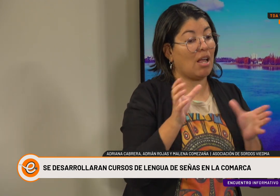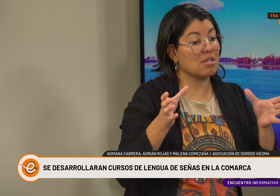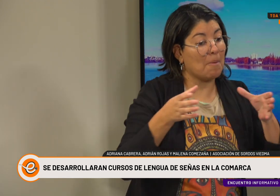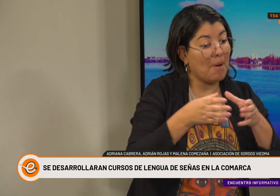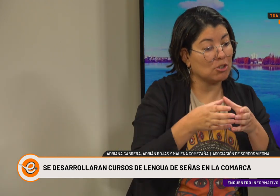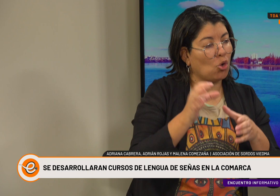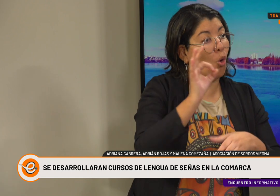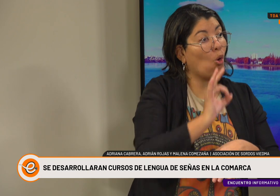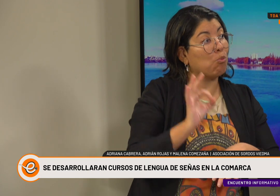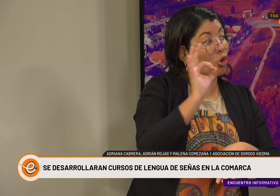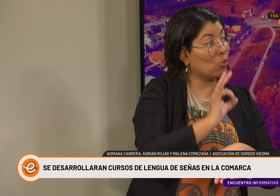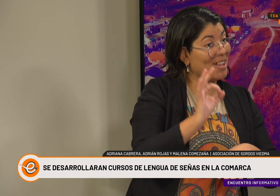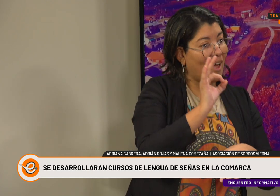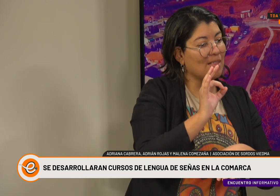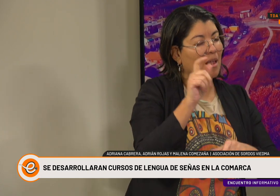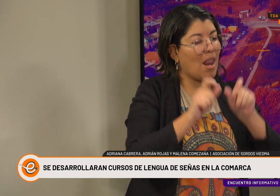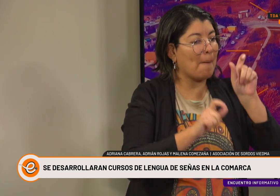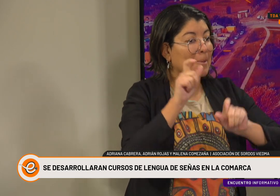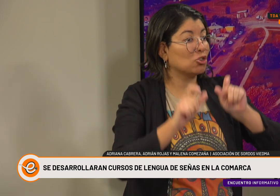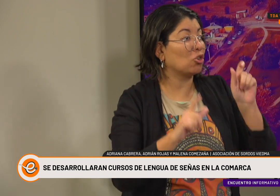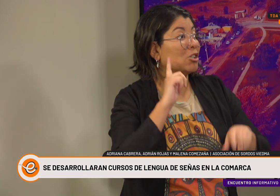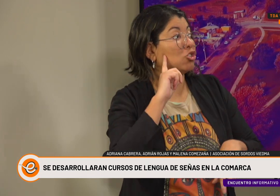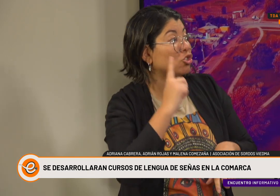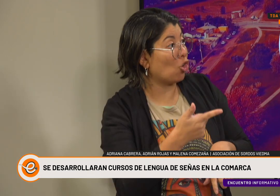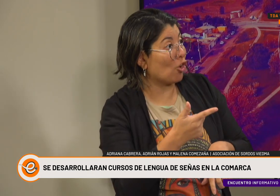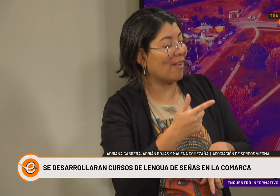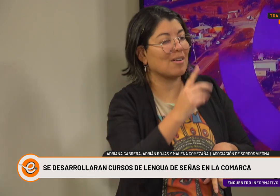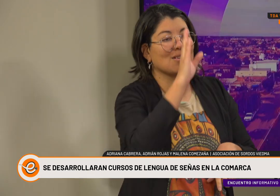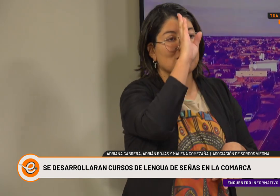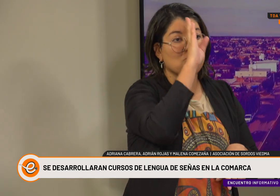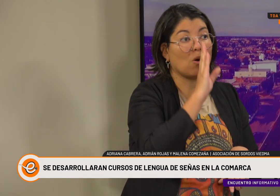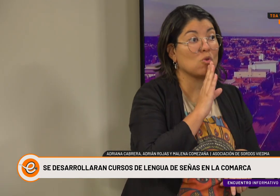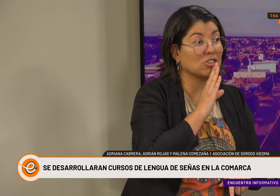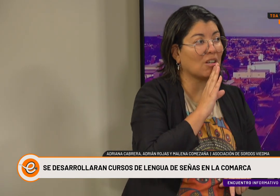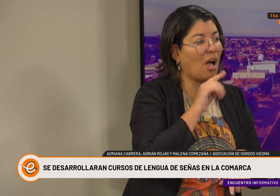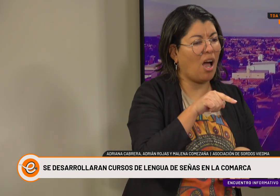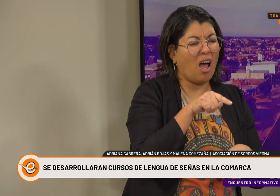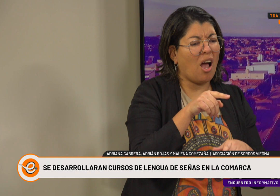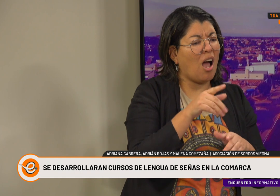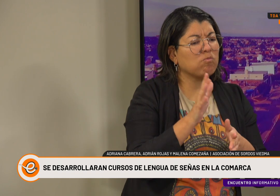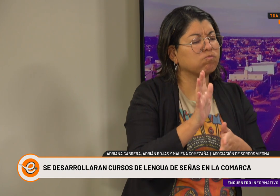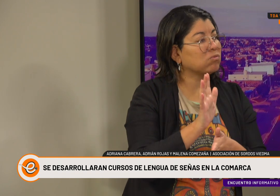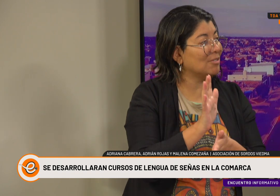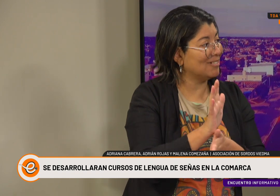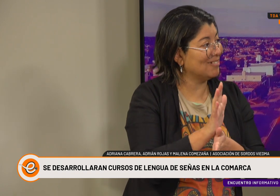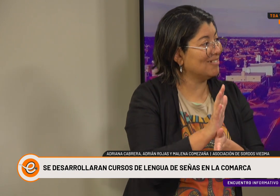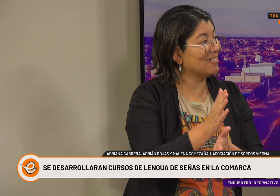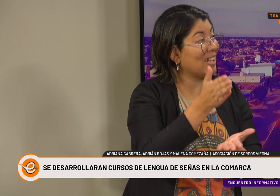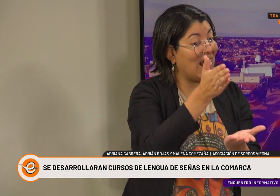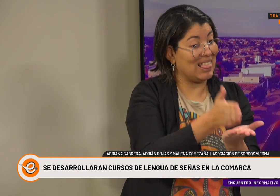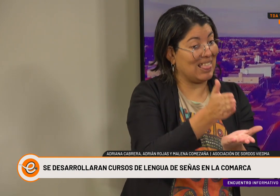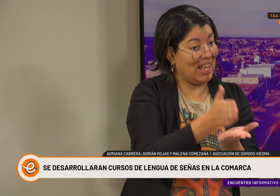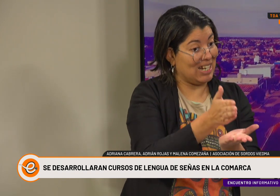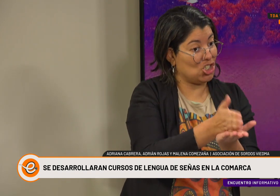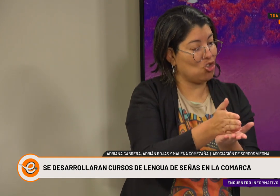Ahora está... Ah. Esta pretende que su objetivo es que las